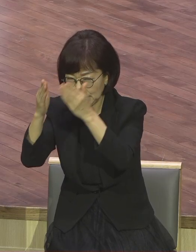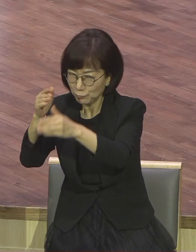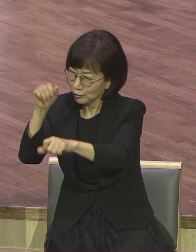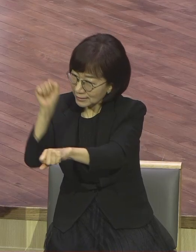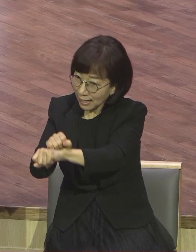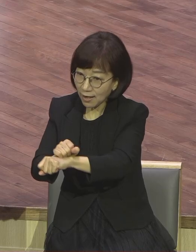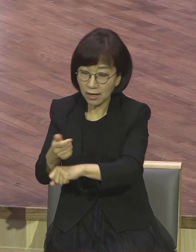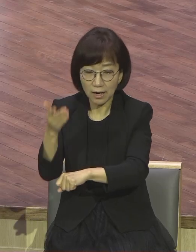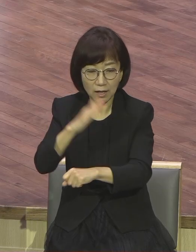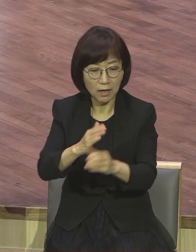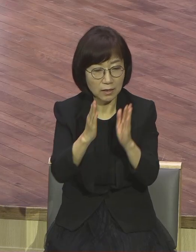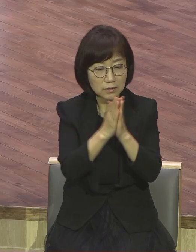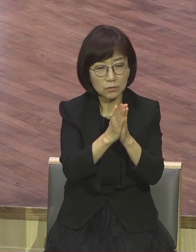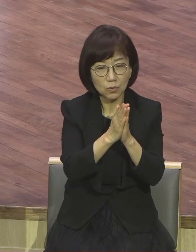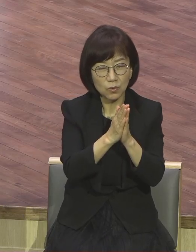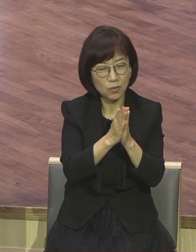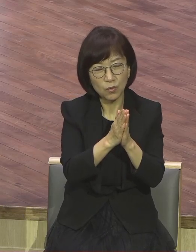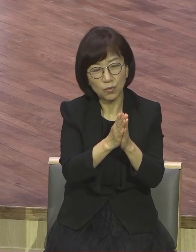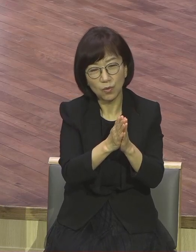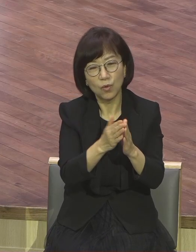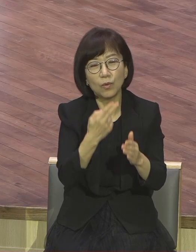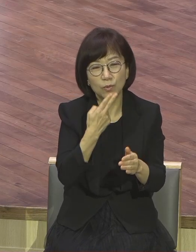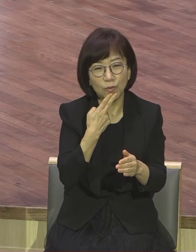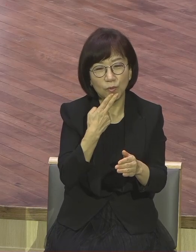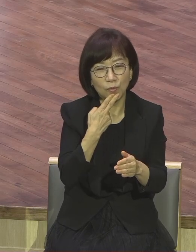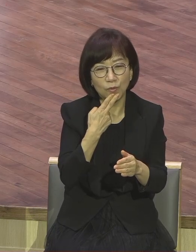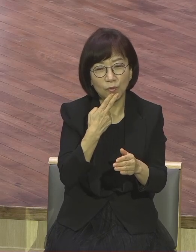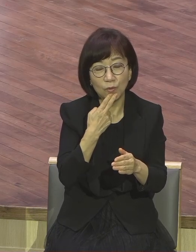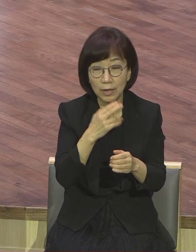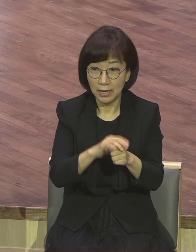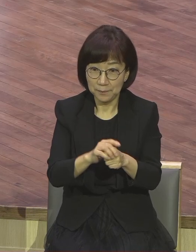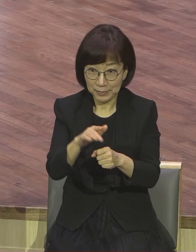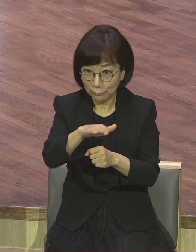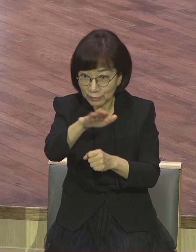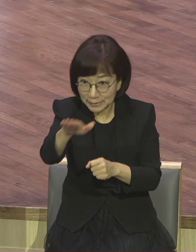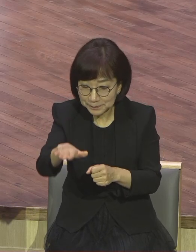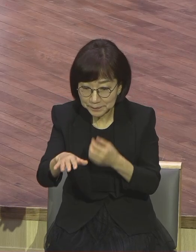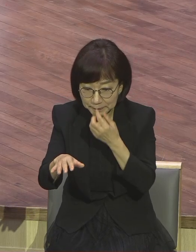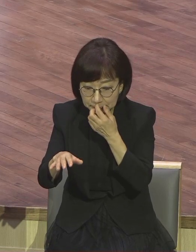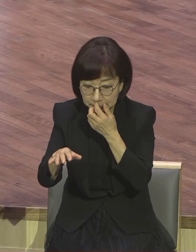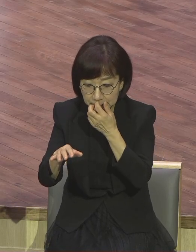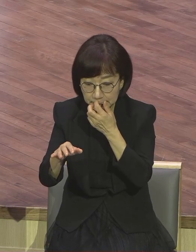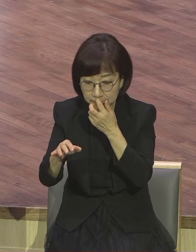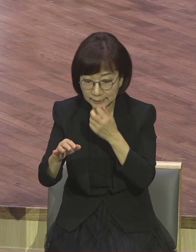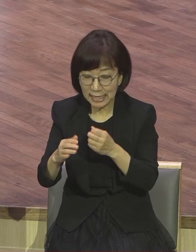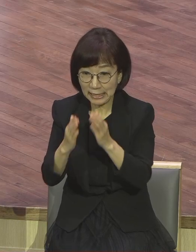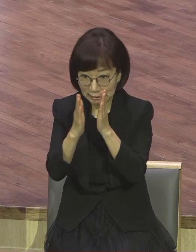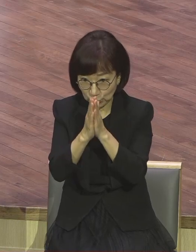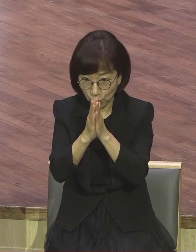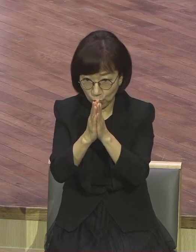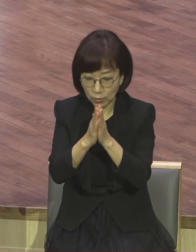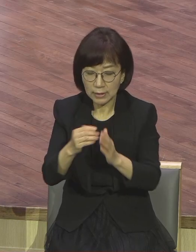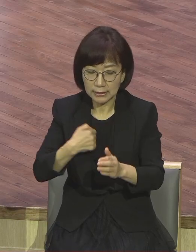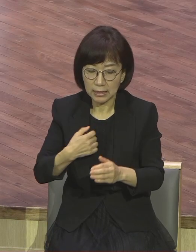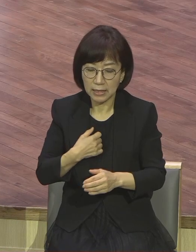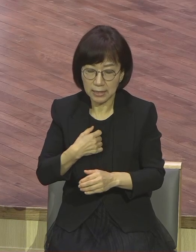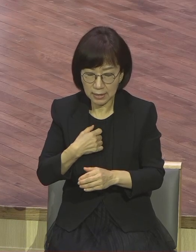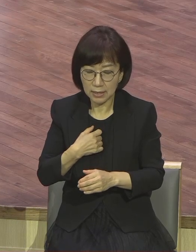대한 말씀이 많이 든다 해도 기도가 되어지는 거 아니에요. 기도는 뭐요? 실제로 해야 됩니다. 실제로